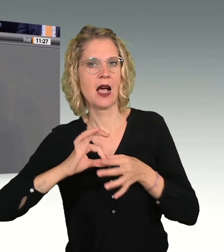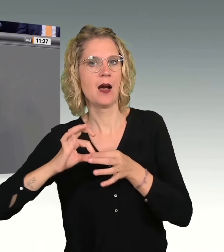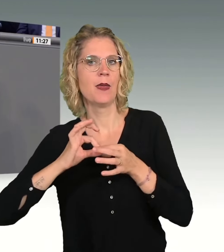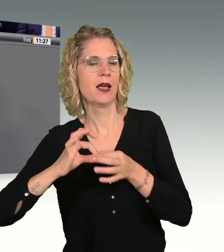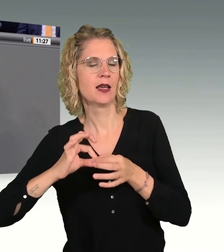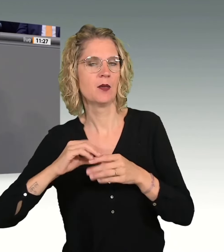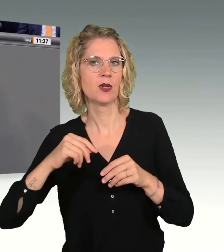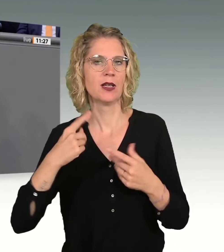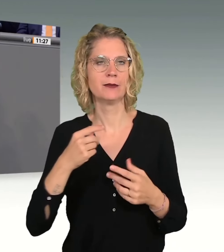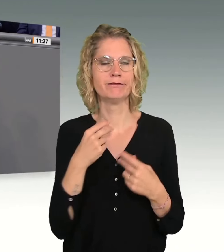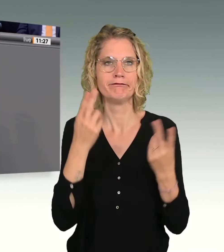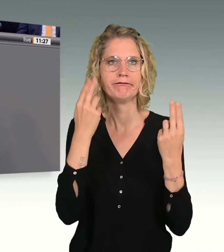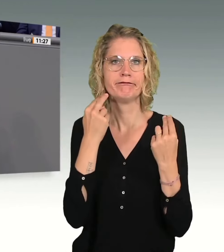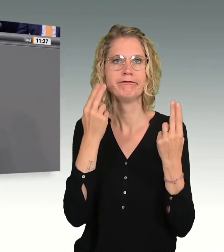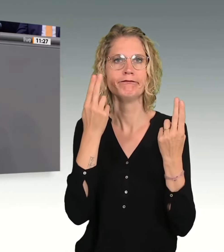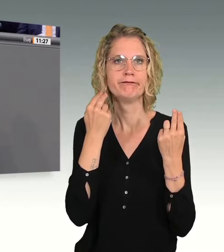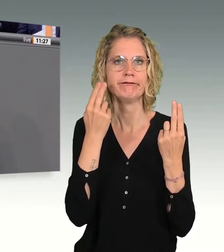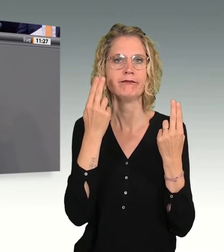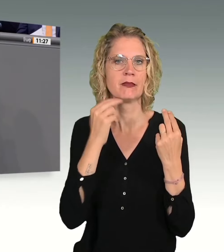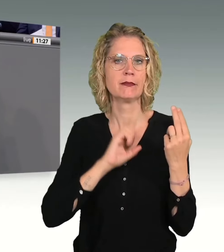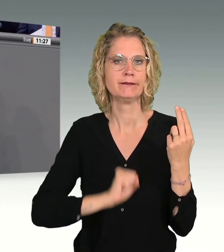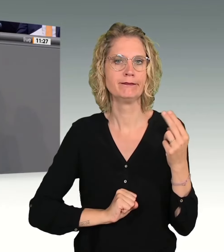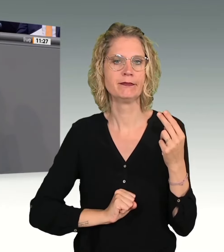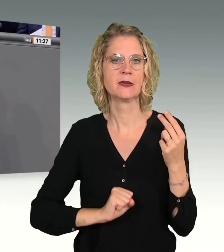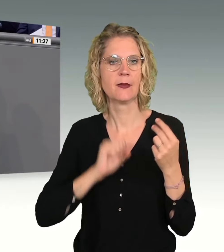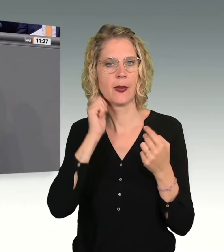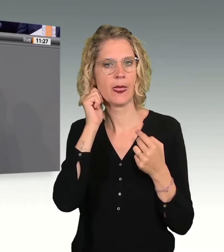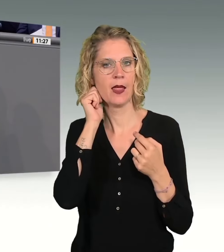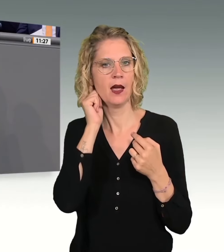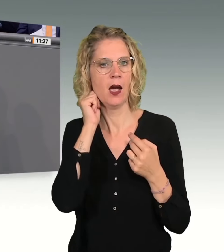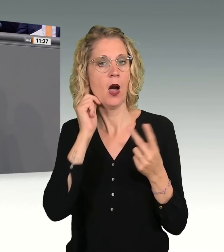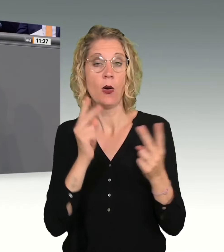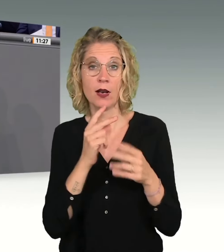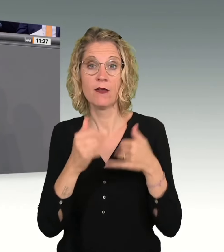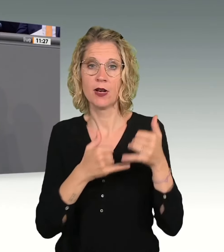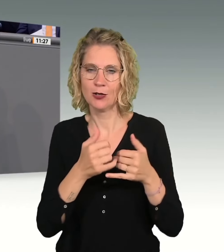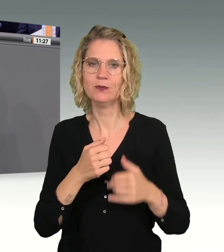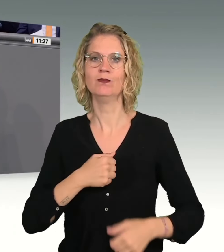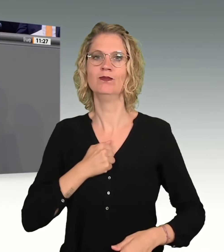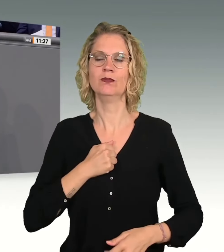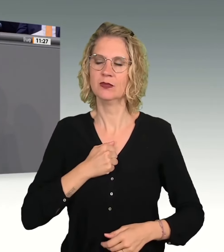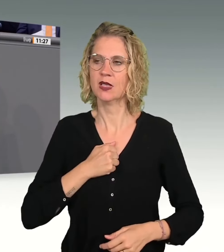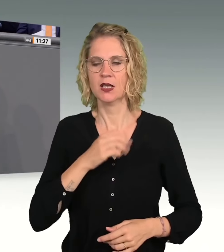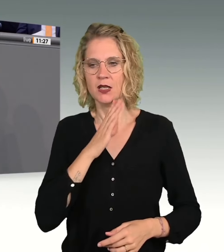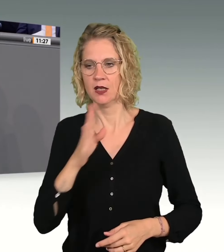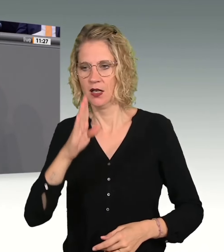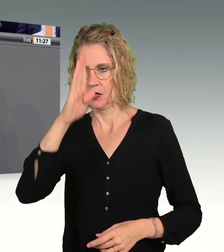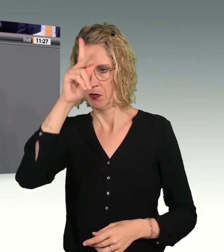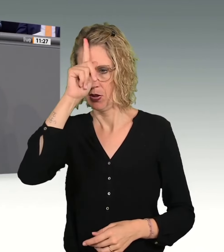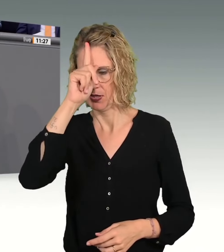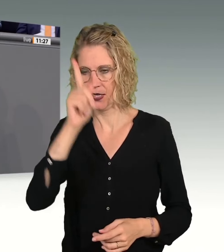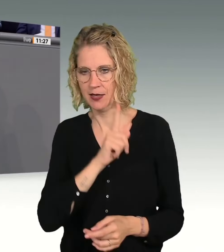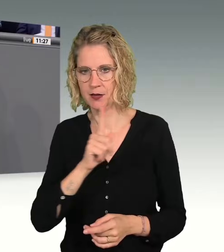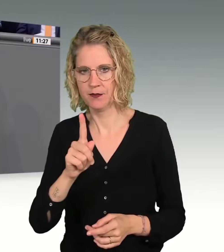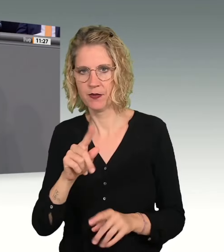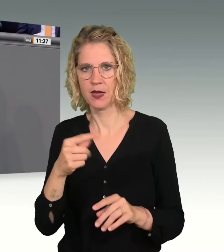Beweisaufnahme häufig eine erniedrige Prozedur. An alledem ändert Ihr Ruf nach härterer